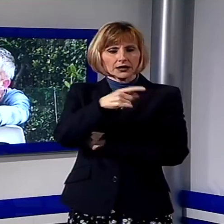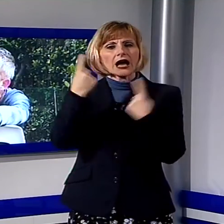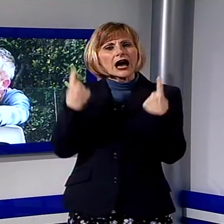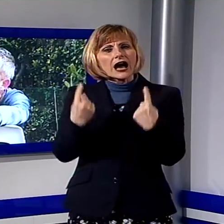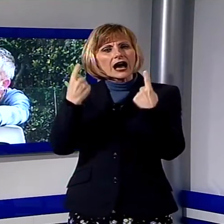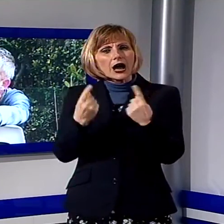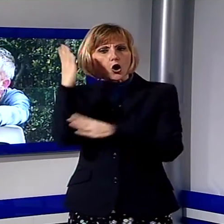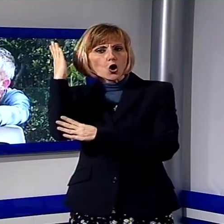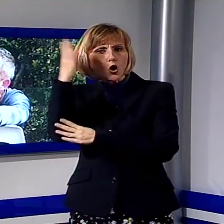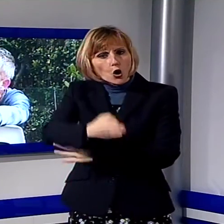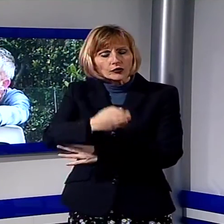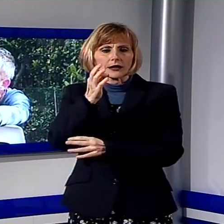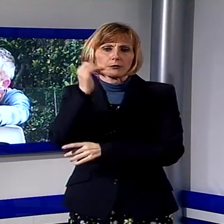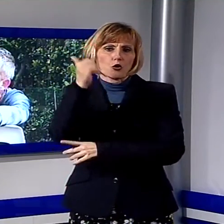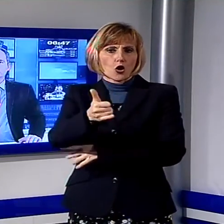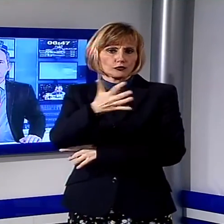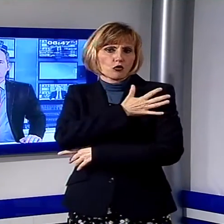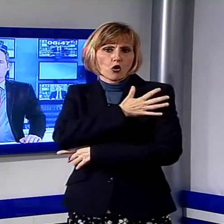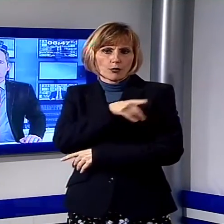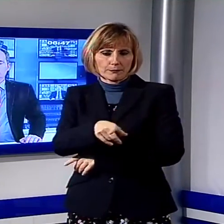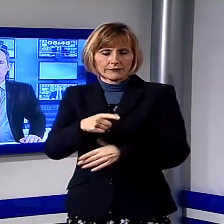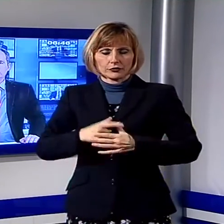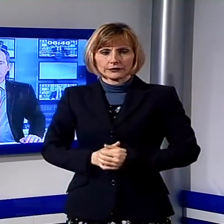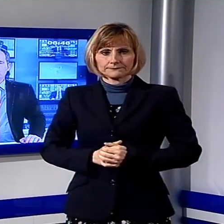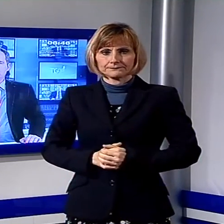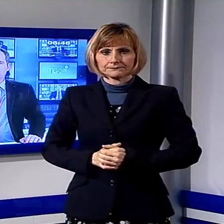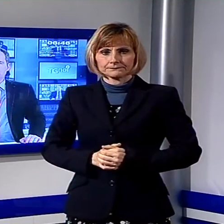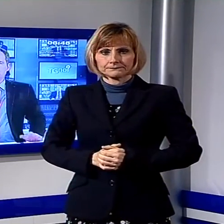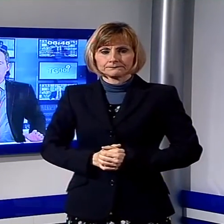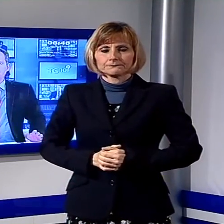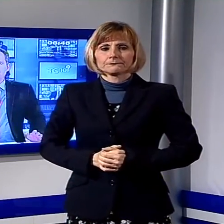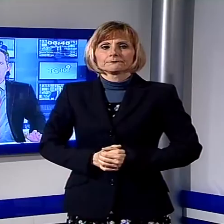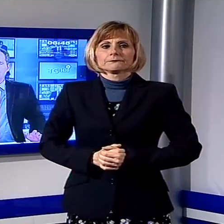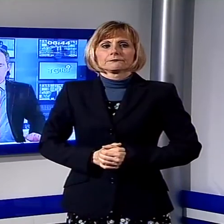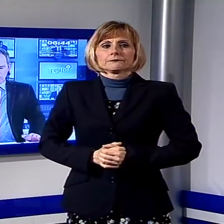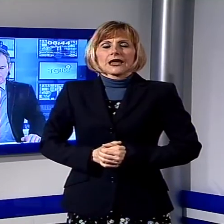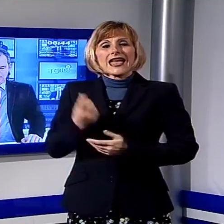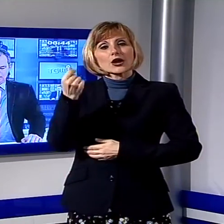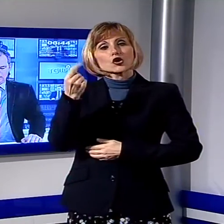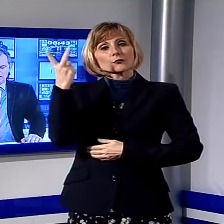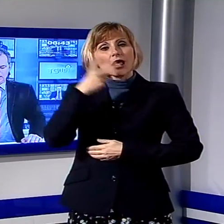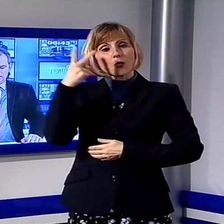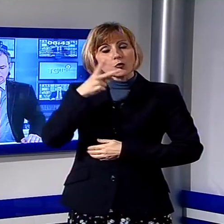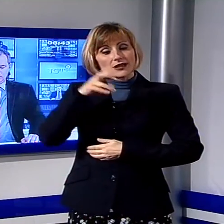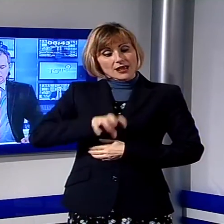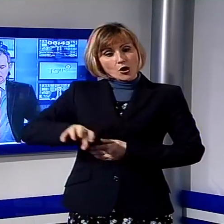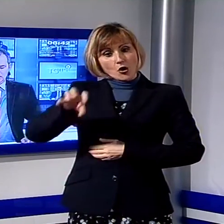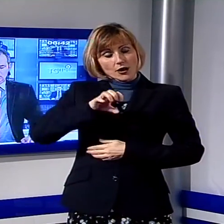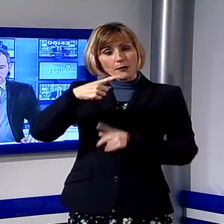colpevoli dell'omicidio. Ancora segnali positivi per l'economia locale. Stavolta i dati sono